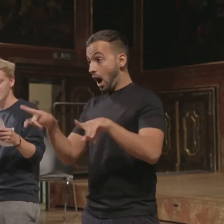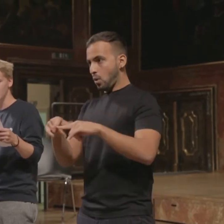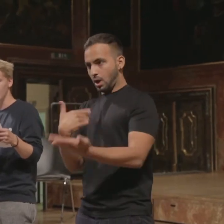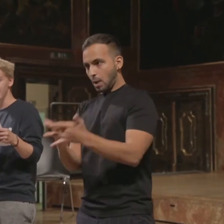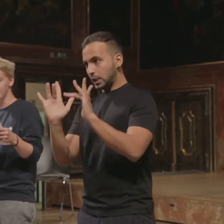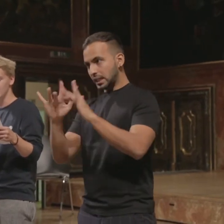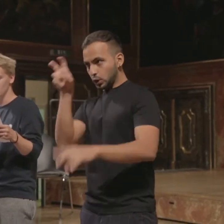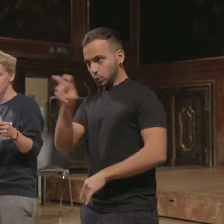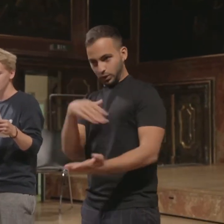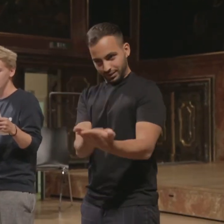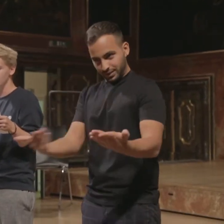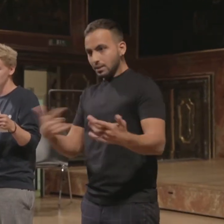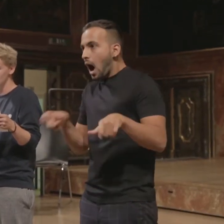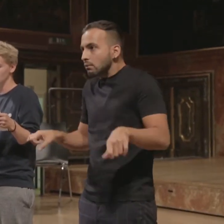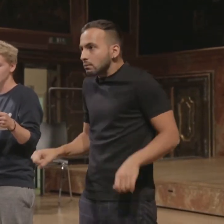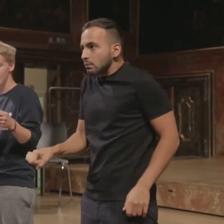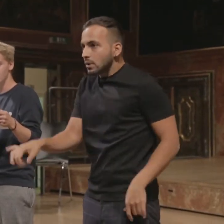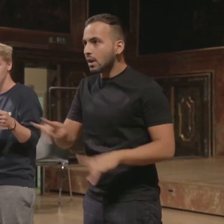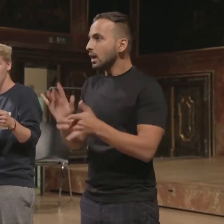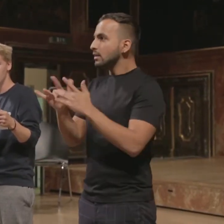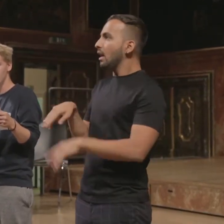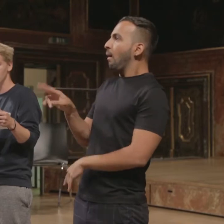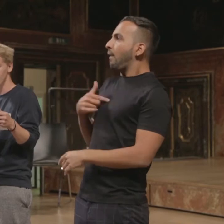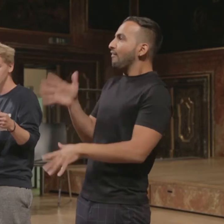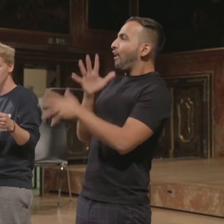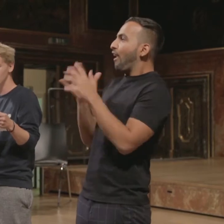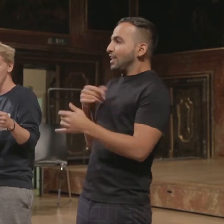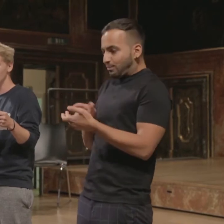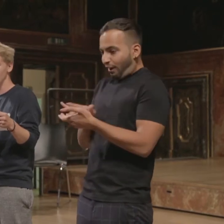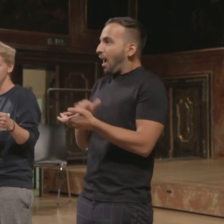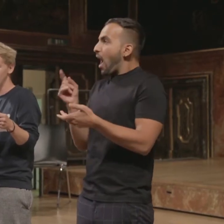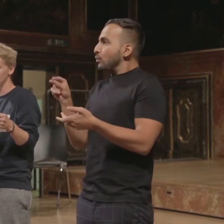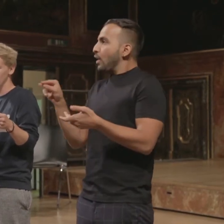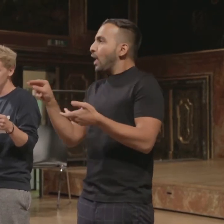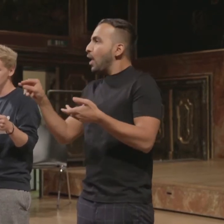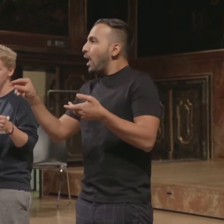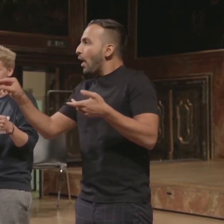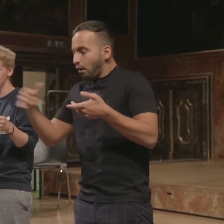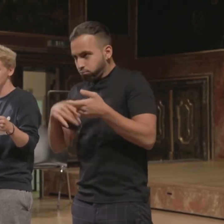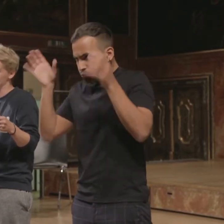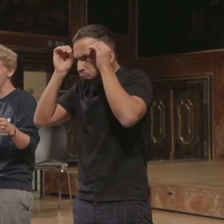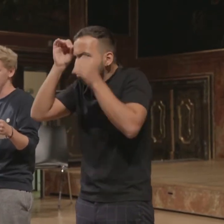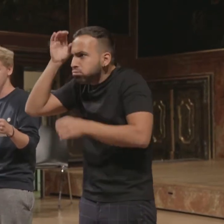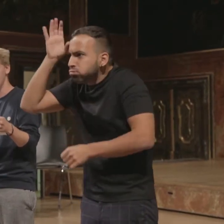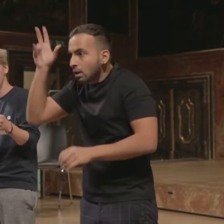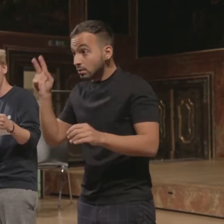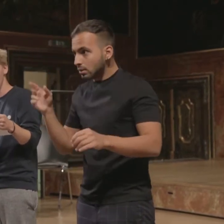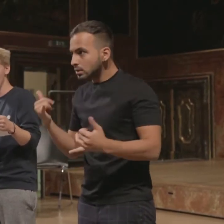sind nun auch ältere Bewohnerinnen im Besitz der totalen Kontrolle über ihre Smartphones und deren Smartphone-Apps. Und der Tratsch ist zack! Oma